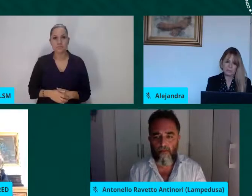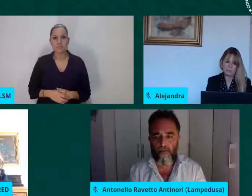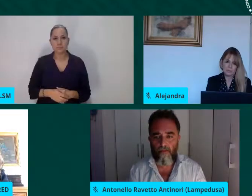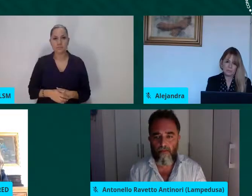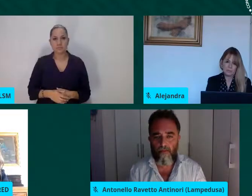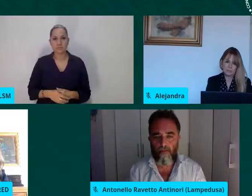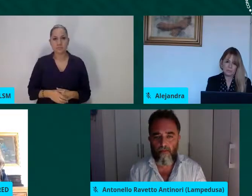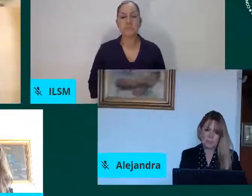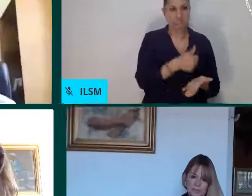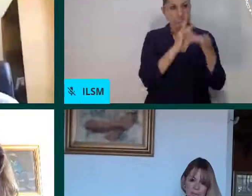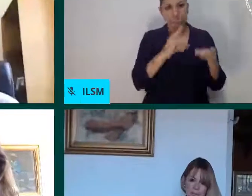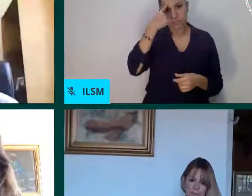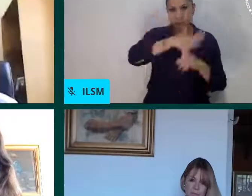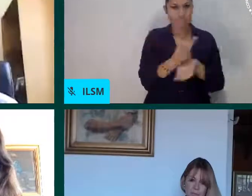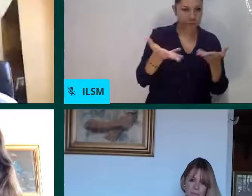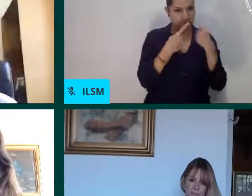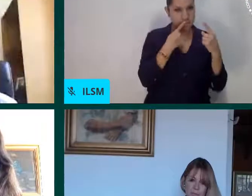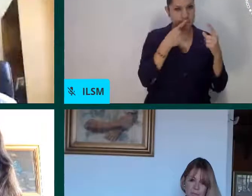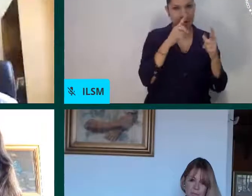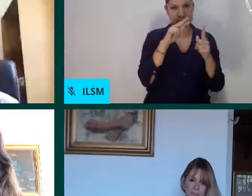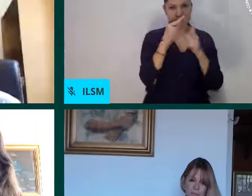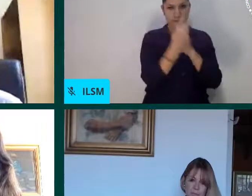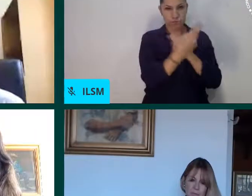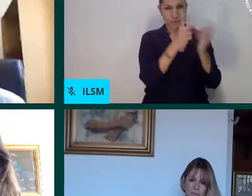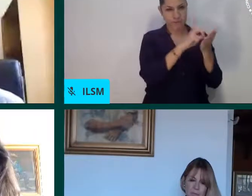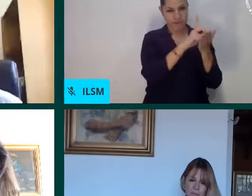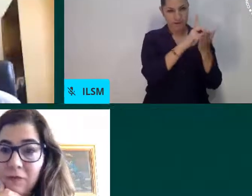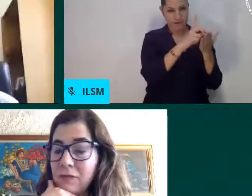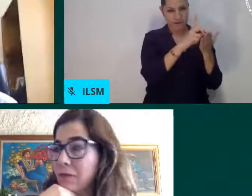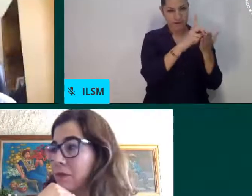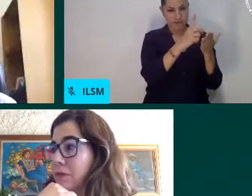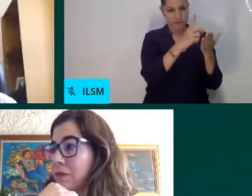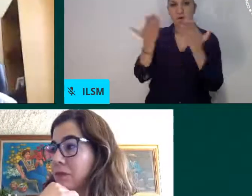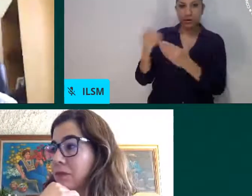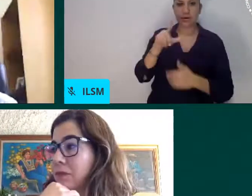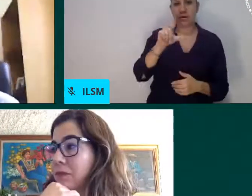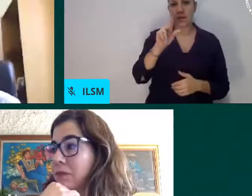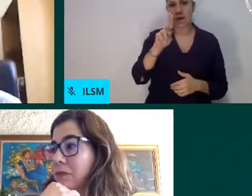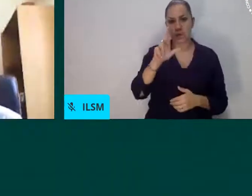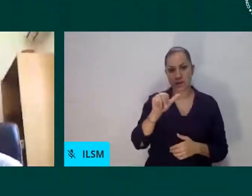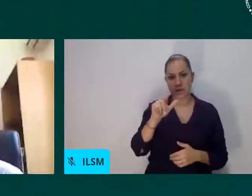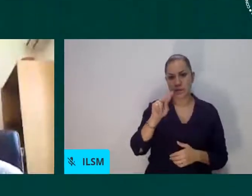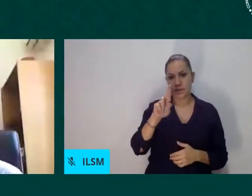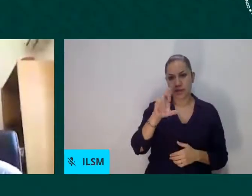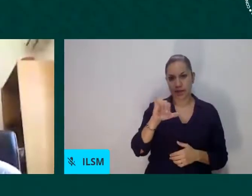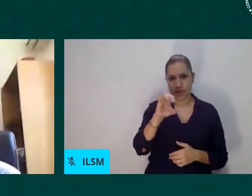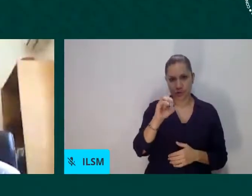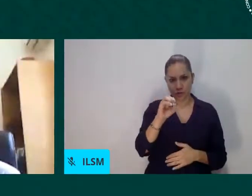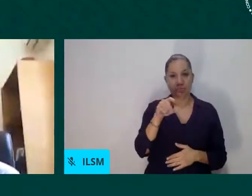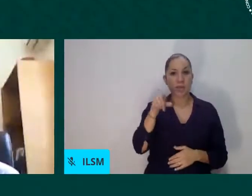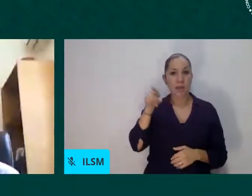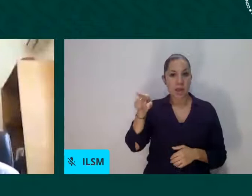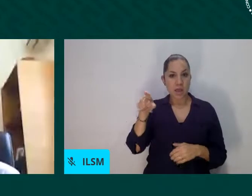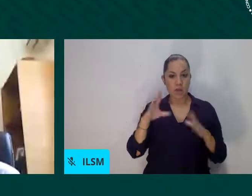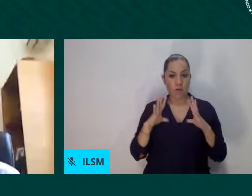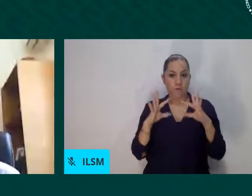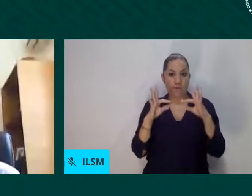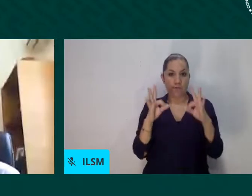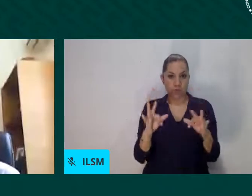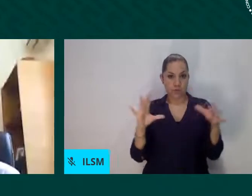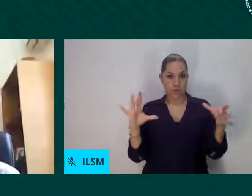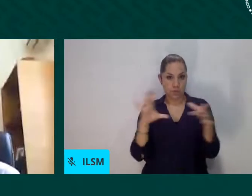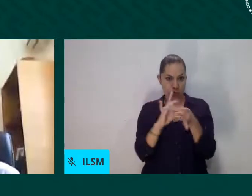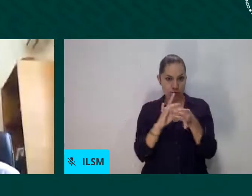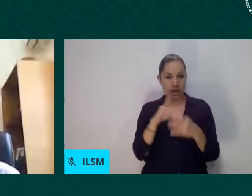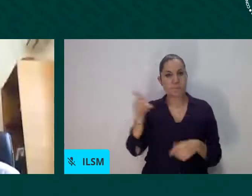Trejo, Laura es cofundadora y la directora de Asistencia y Orientación para la